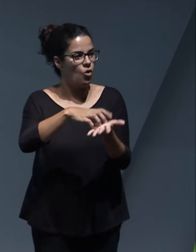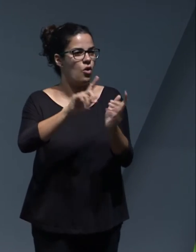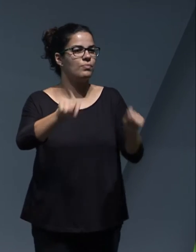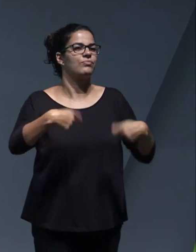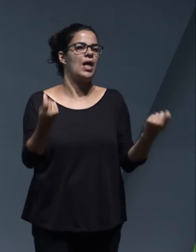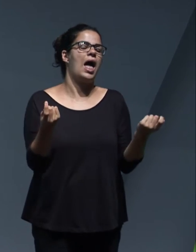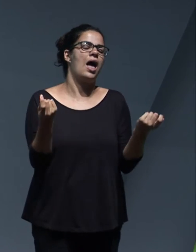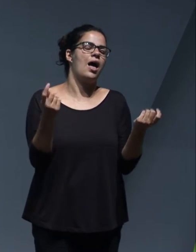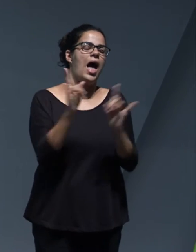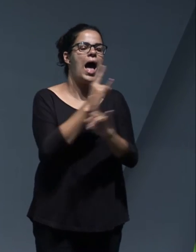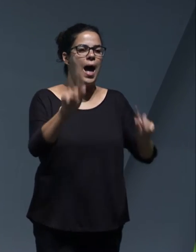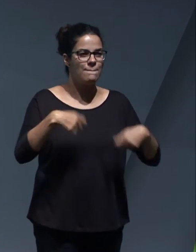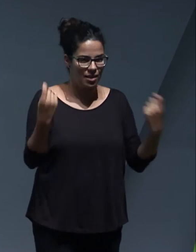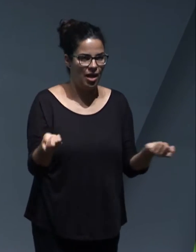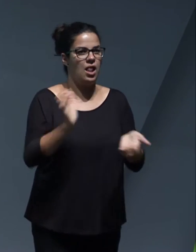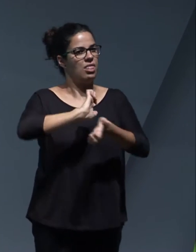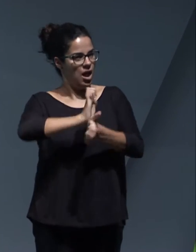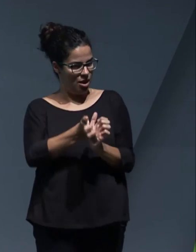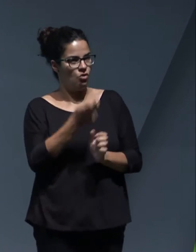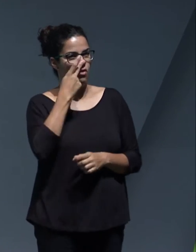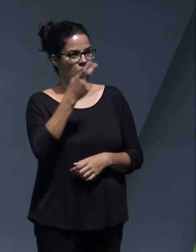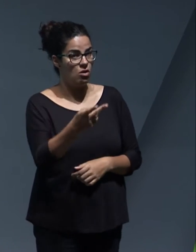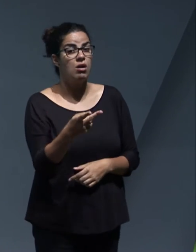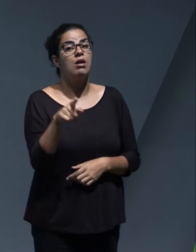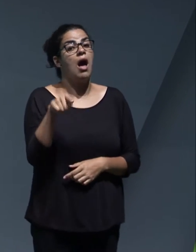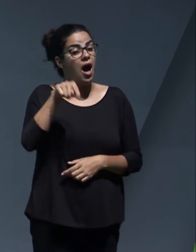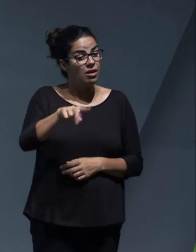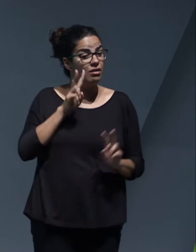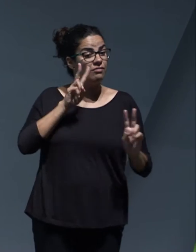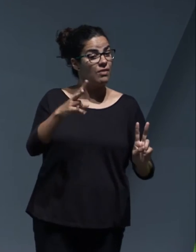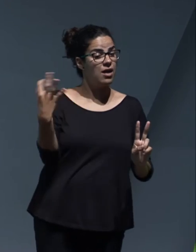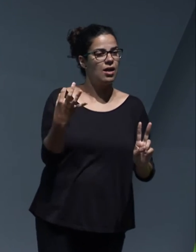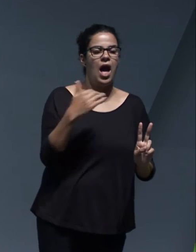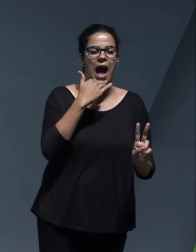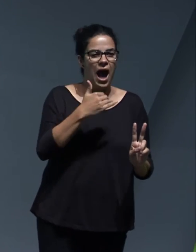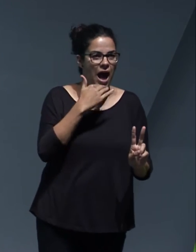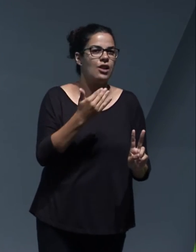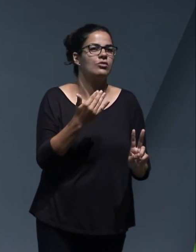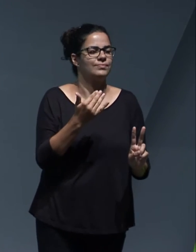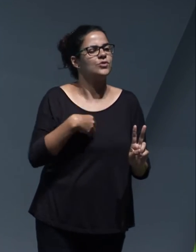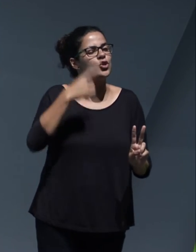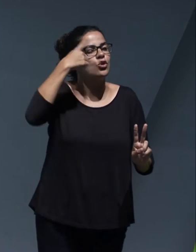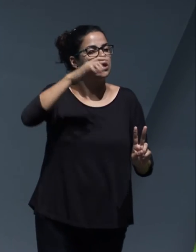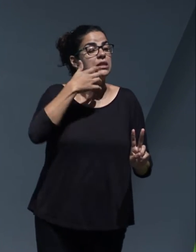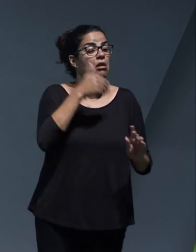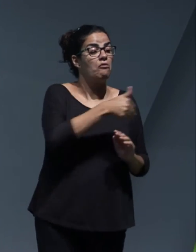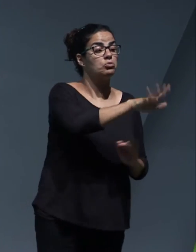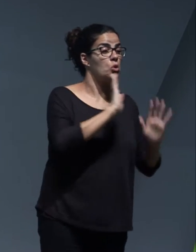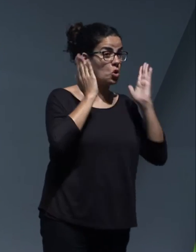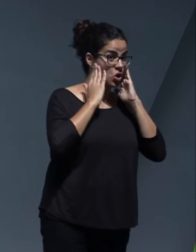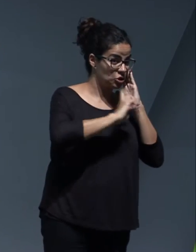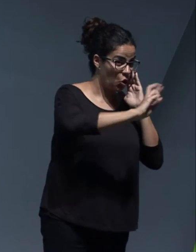y bueno, pues van a ver algo que estoy convencido, que cuando celebremos un próximo congreso, podamos